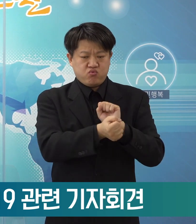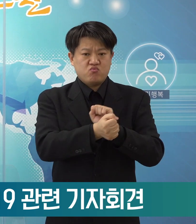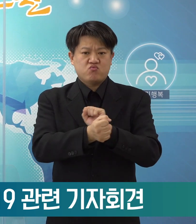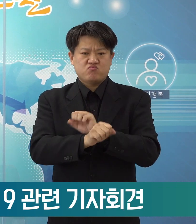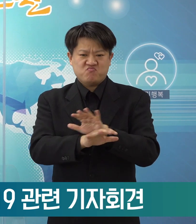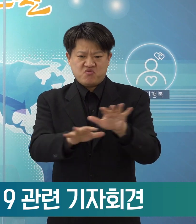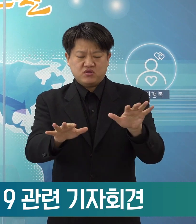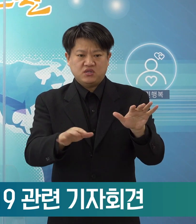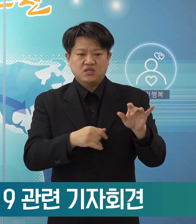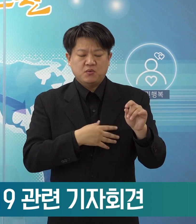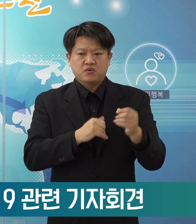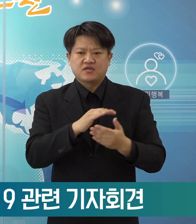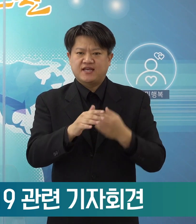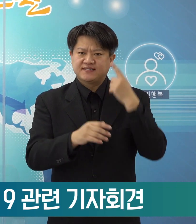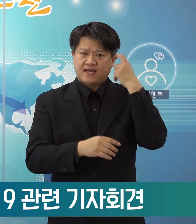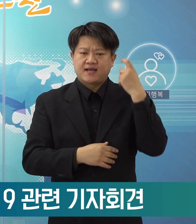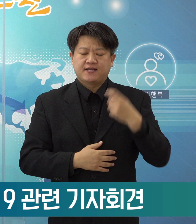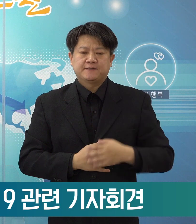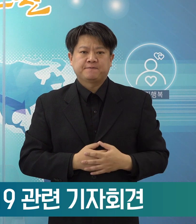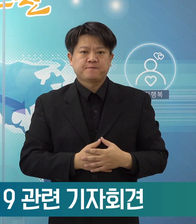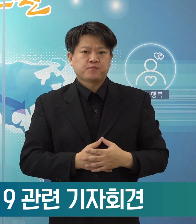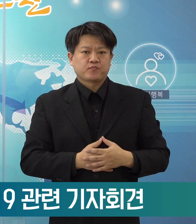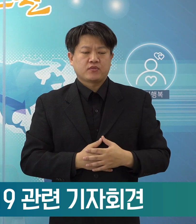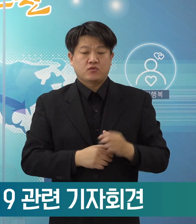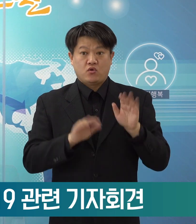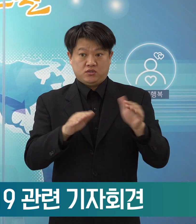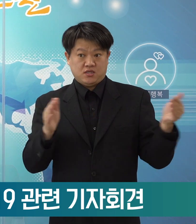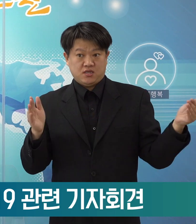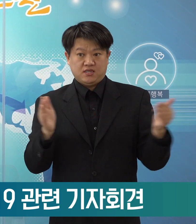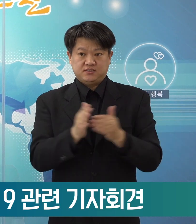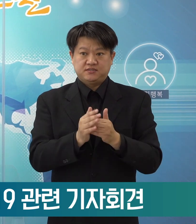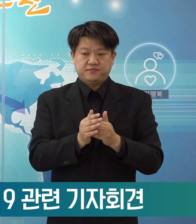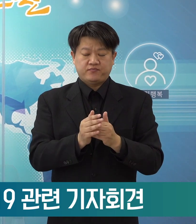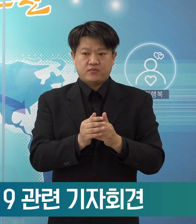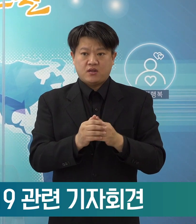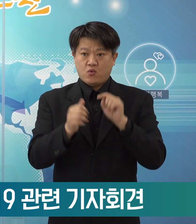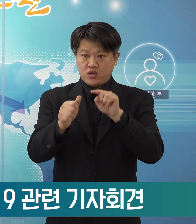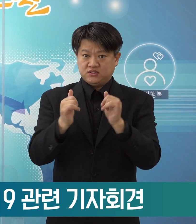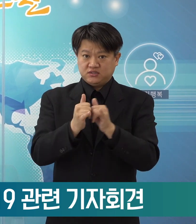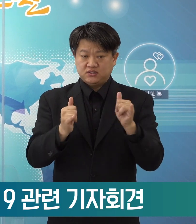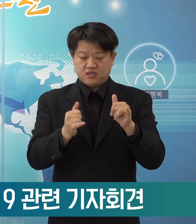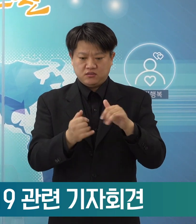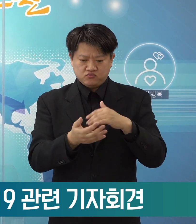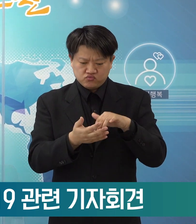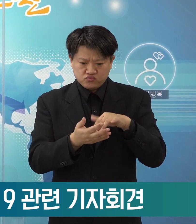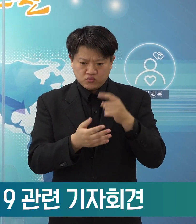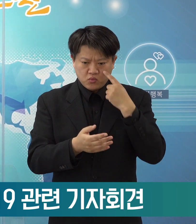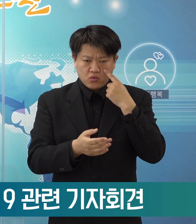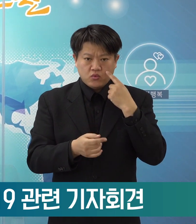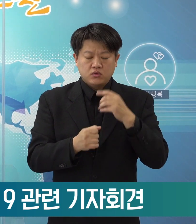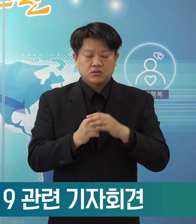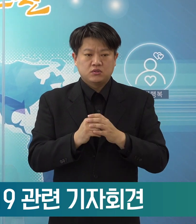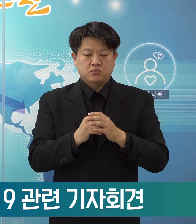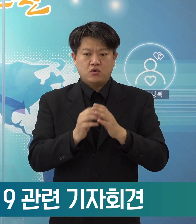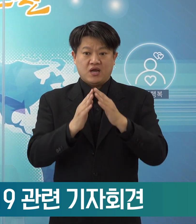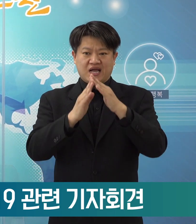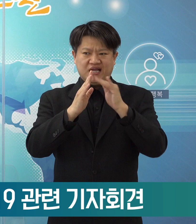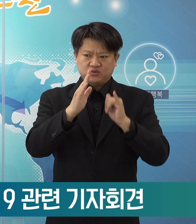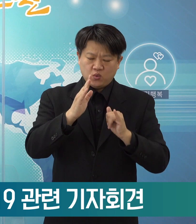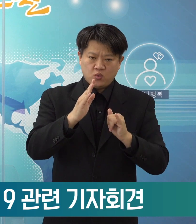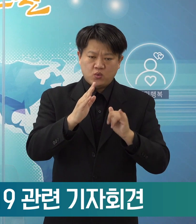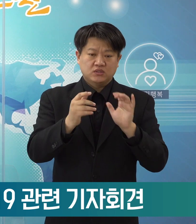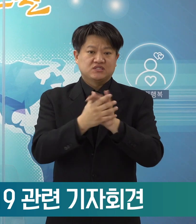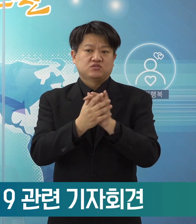저희들은 추정을 하고 있습니다. 현재까지 확진자를 보면 가족 간 또는